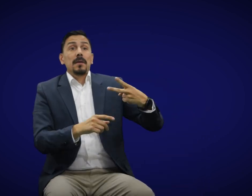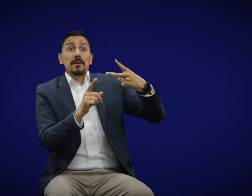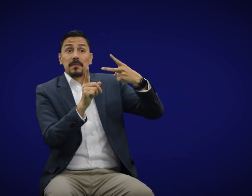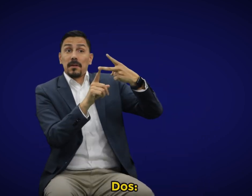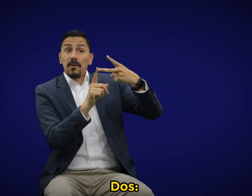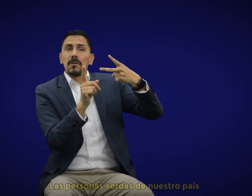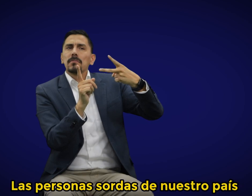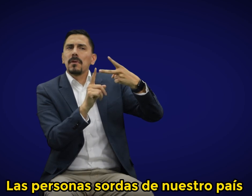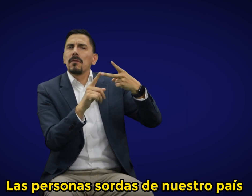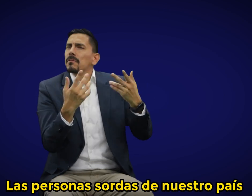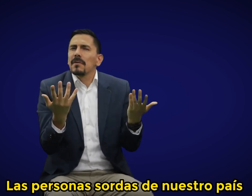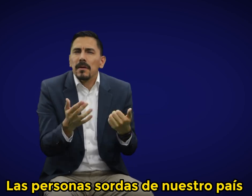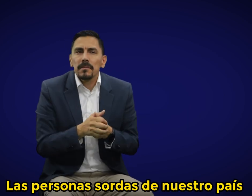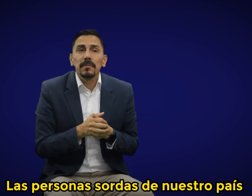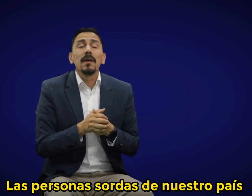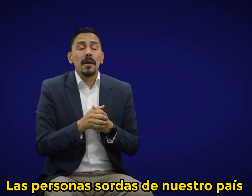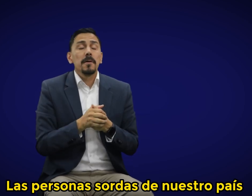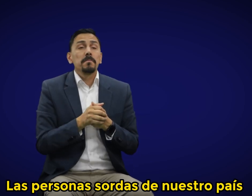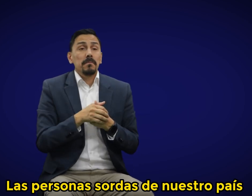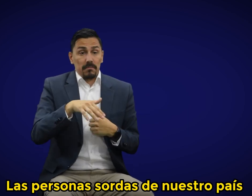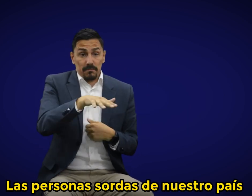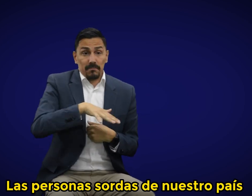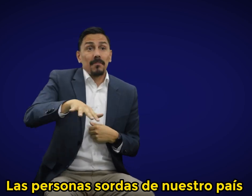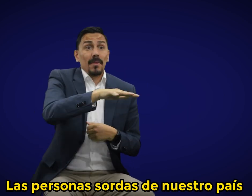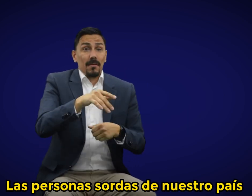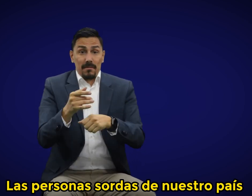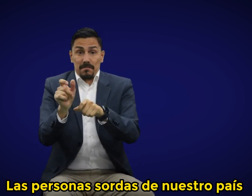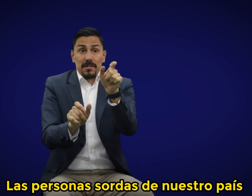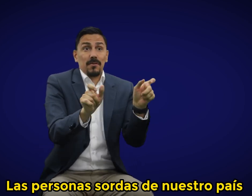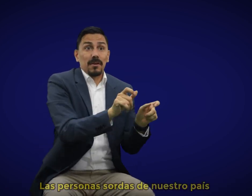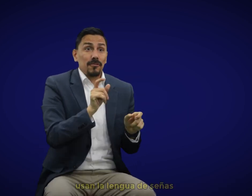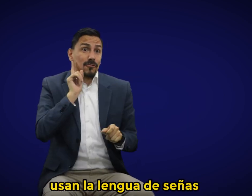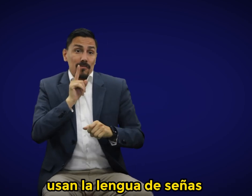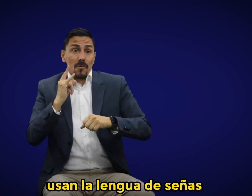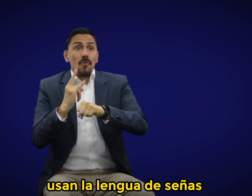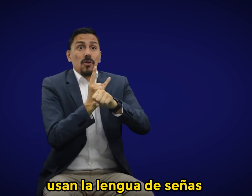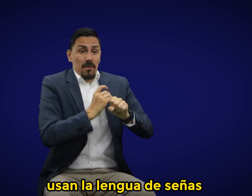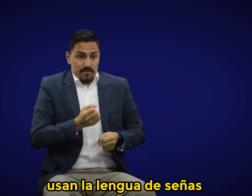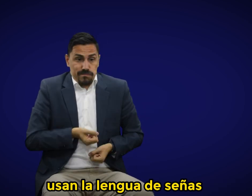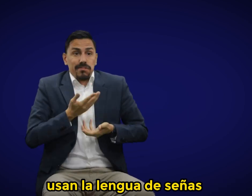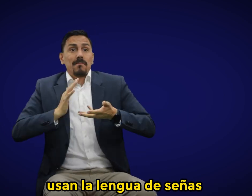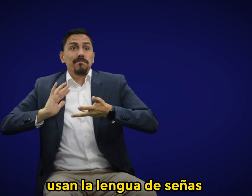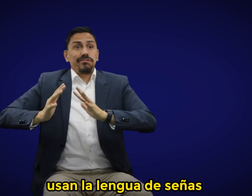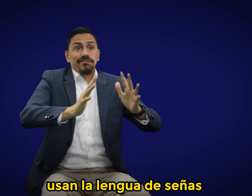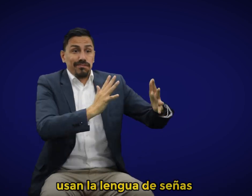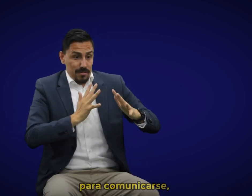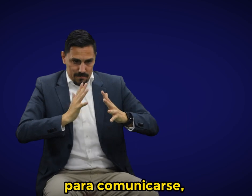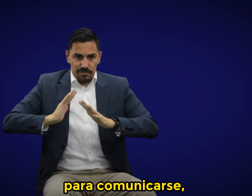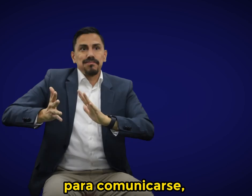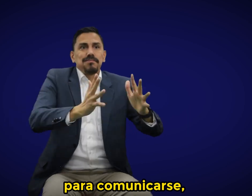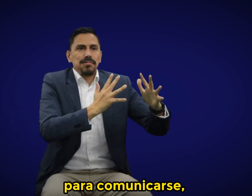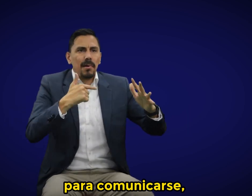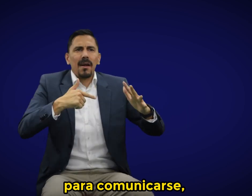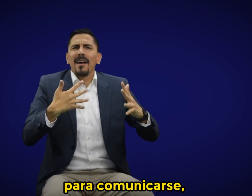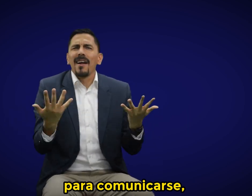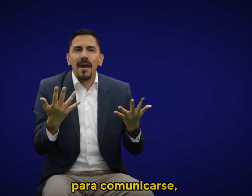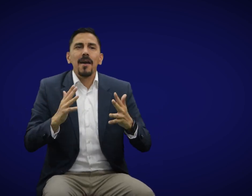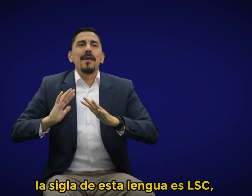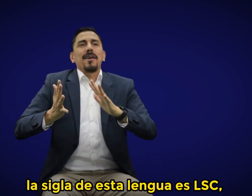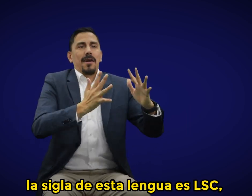2. Las personas sordas de nuestro país usan la lengua de señas para comunicarse. La